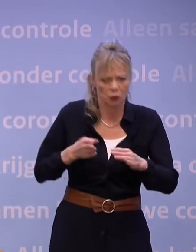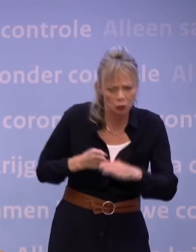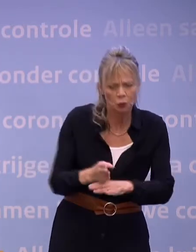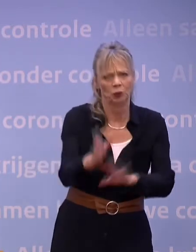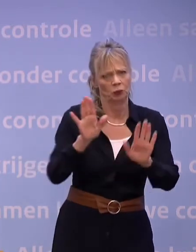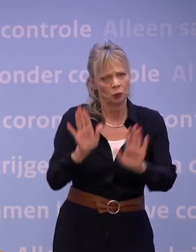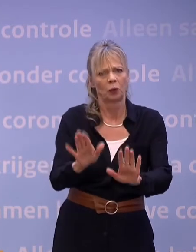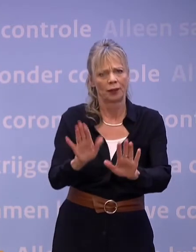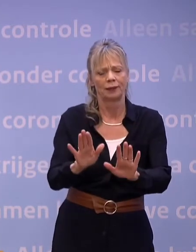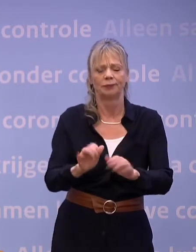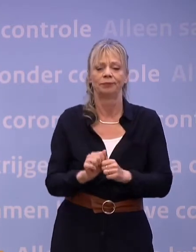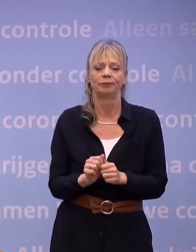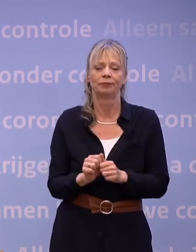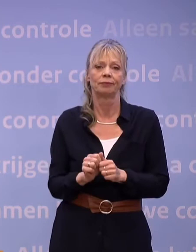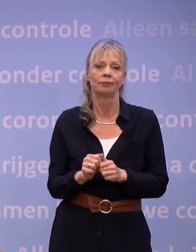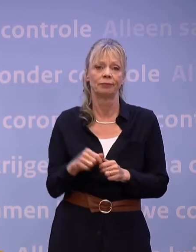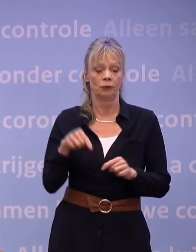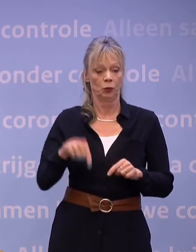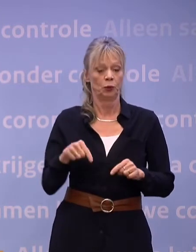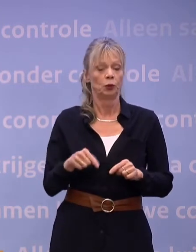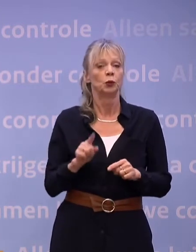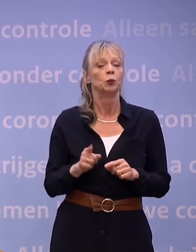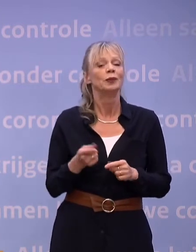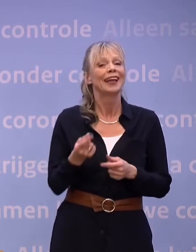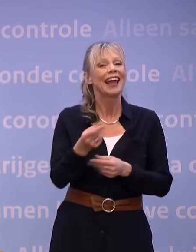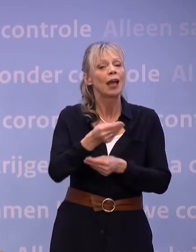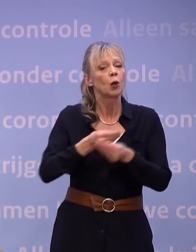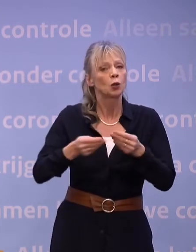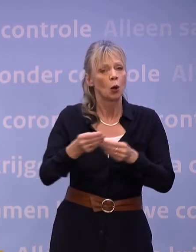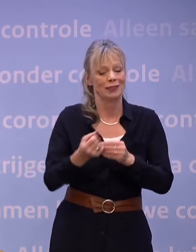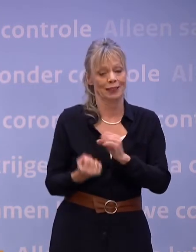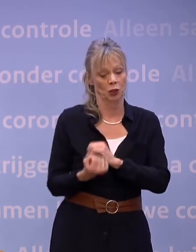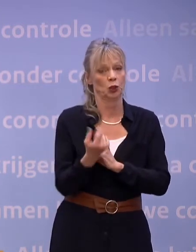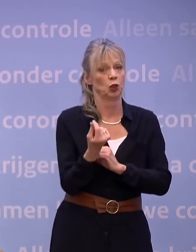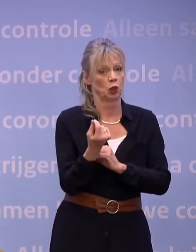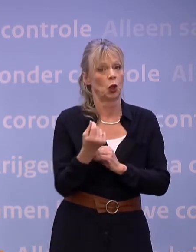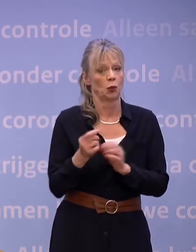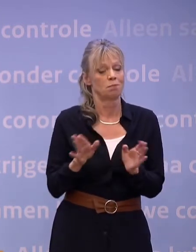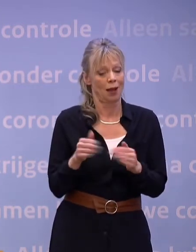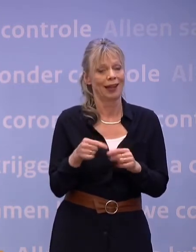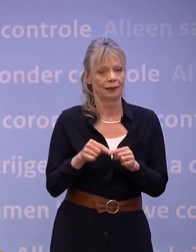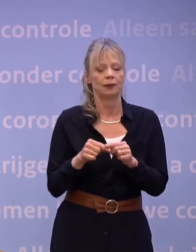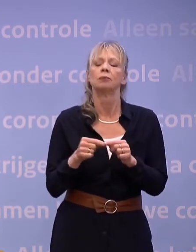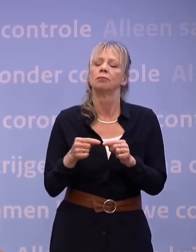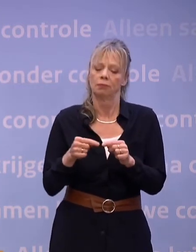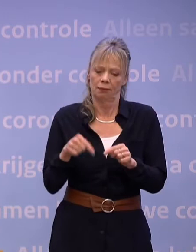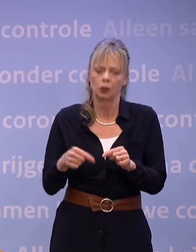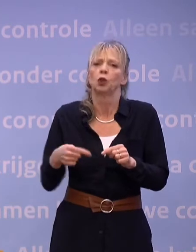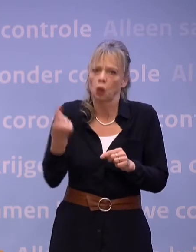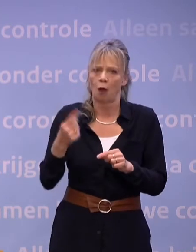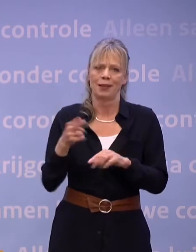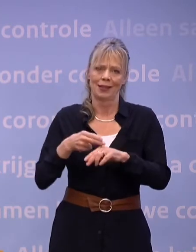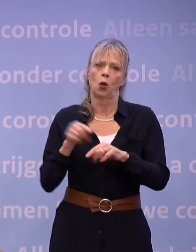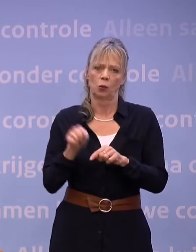Het is duidelijk dat er bovenop de lopende economische steunpakketten meer nodig is. Want als je als